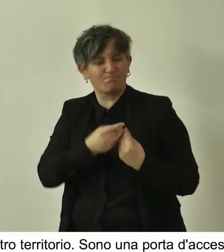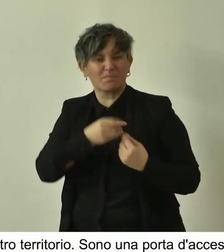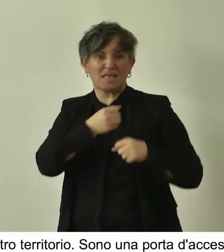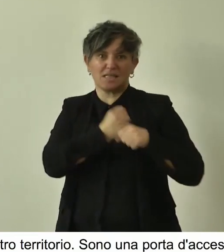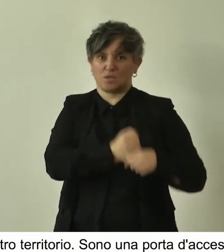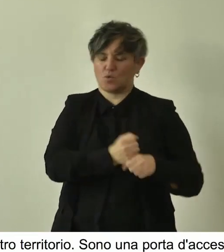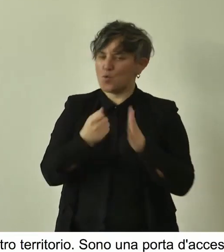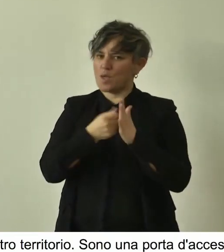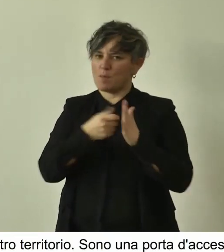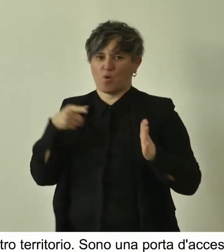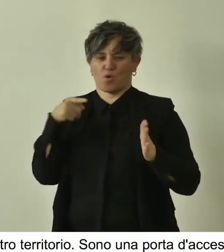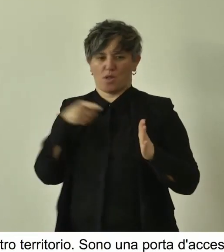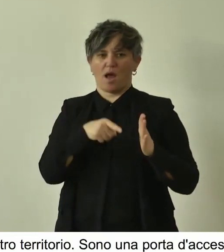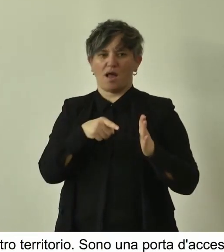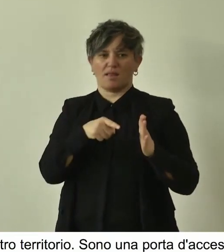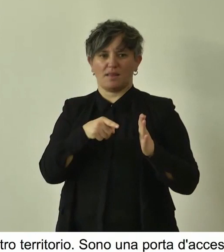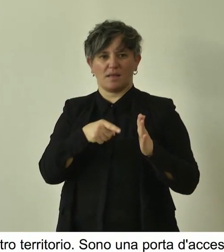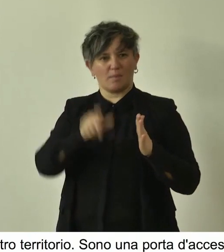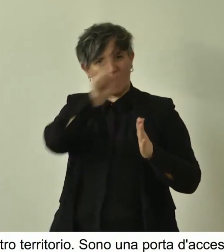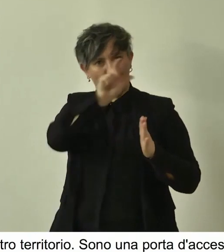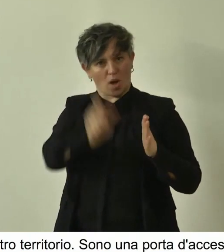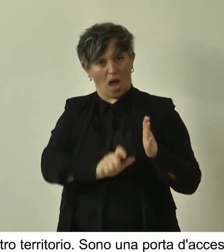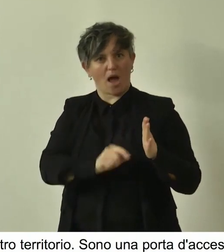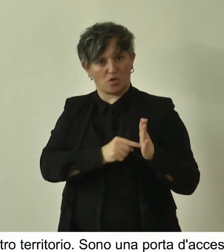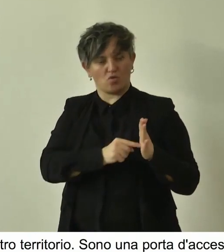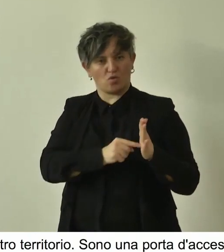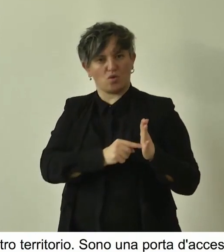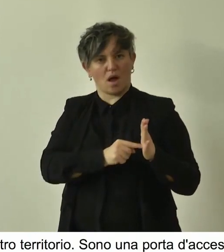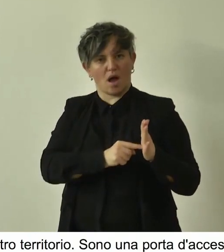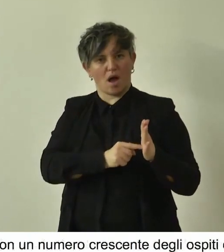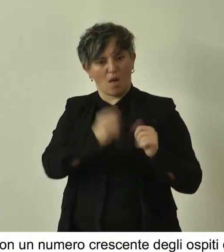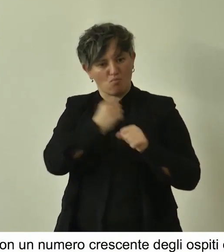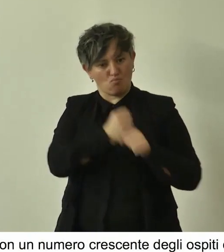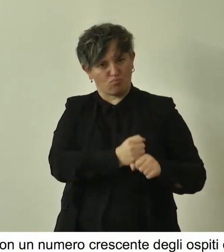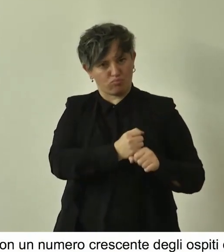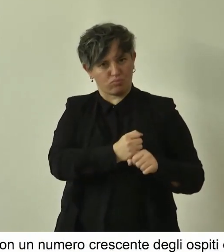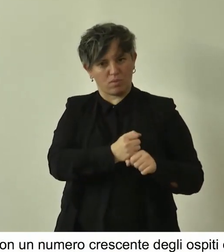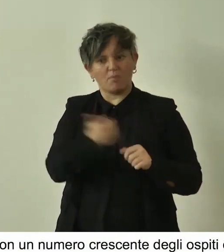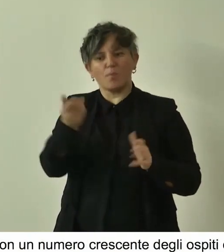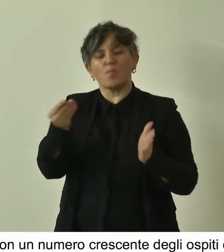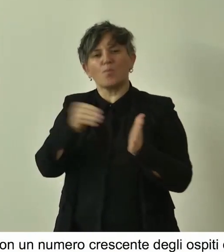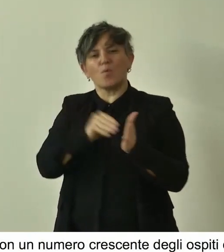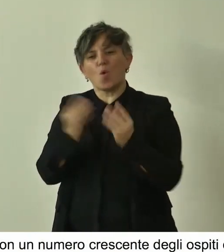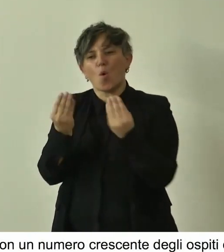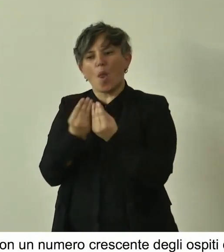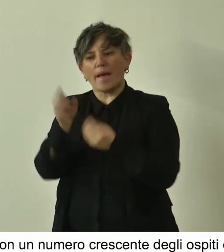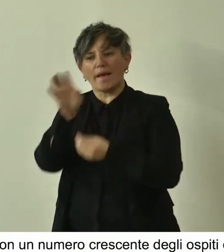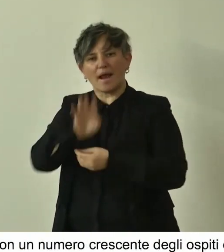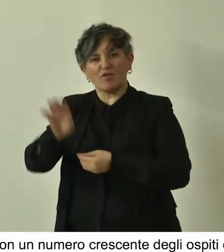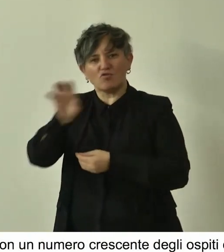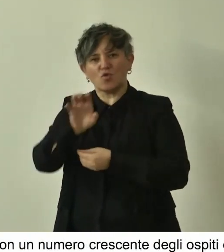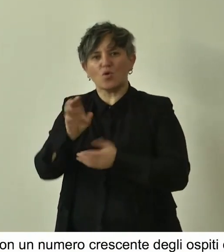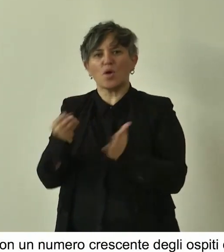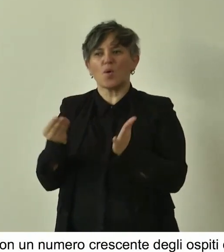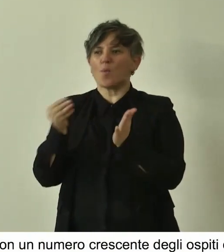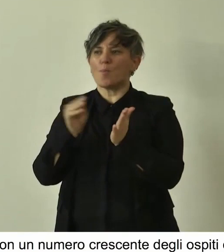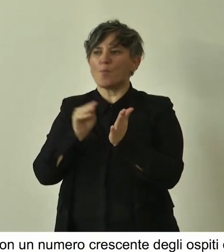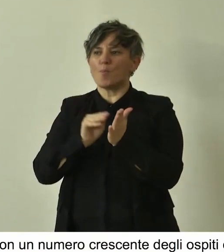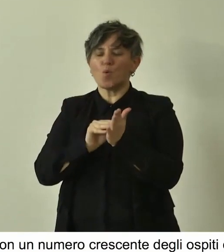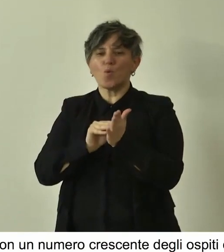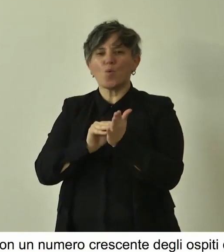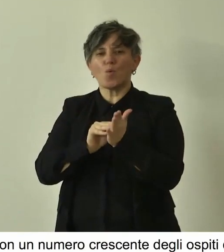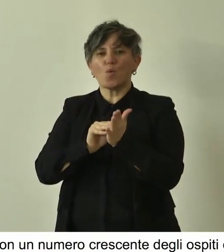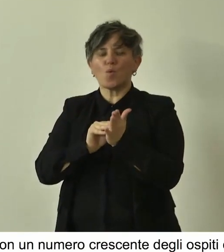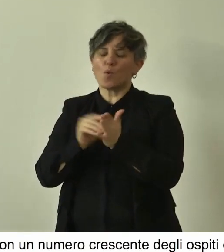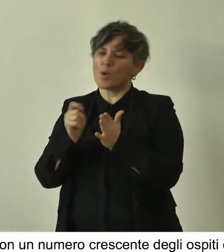importanti a livello nazionale e altri colleghi regionali, oltre che la presenza molto